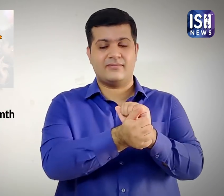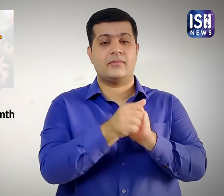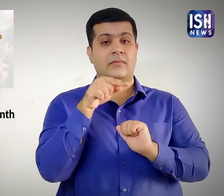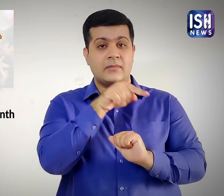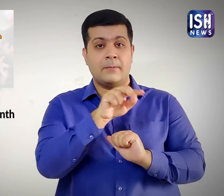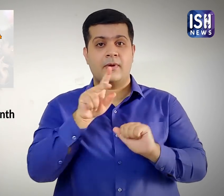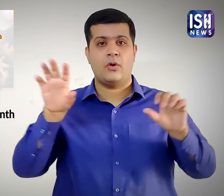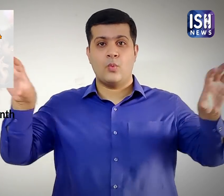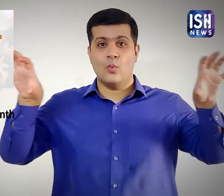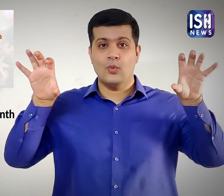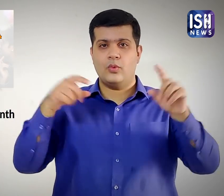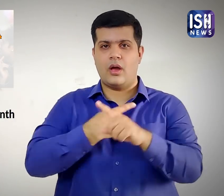करार दिया गया।